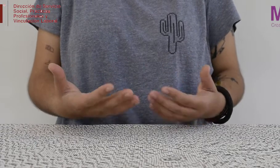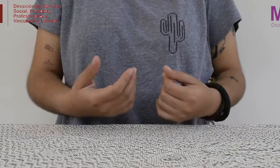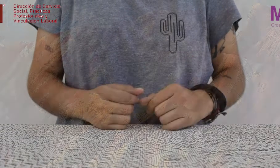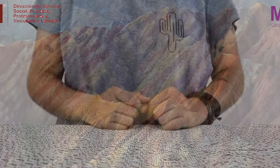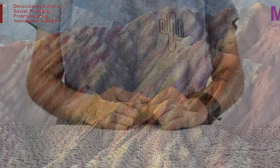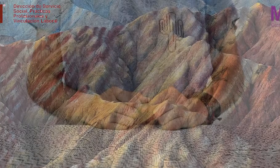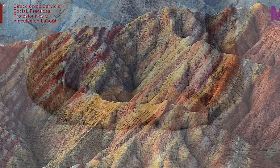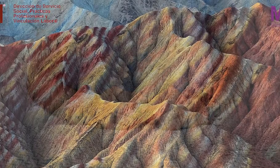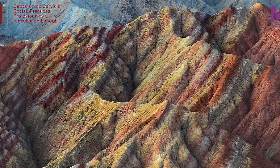vivos.